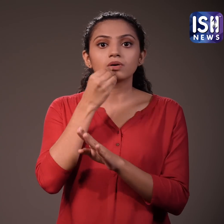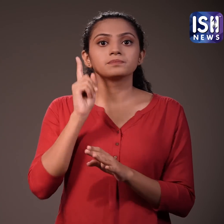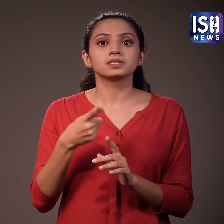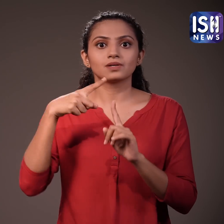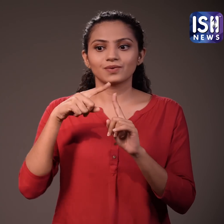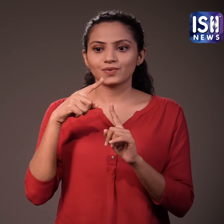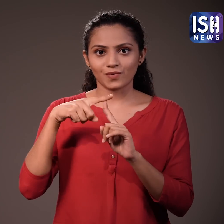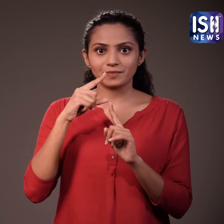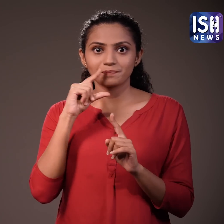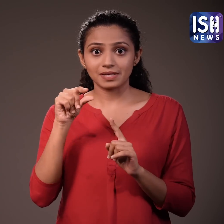है